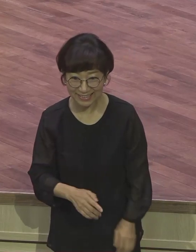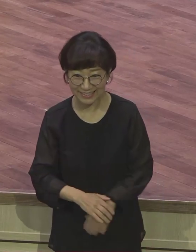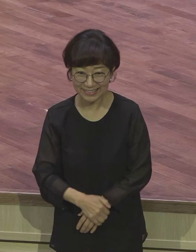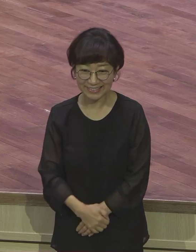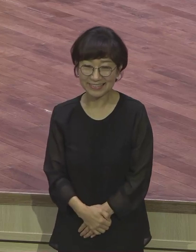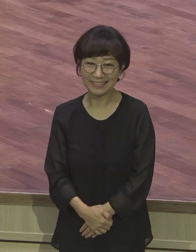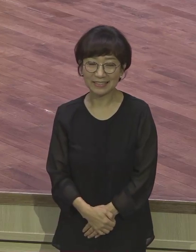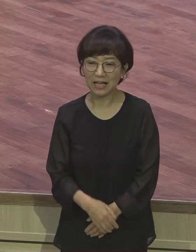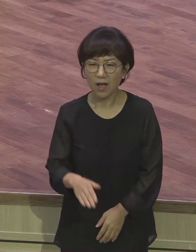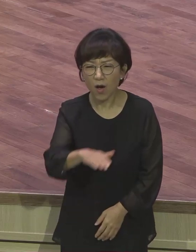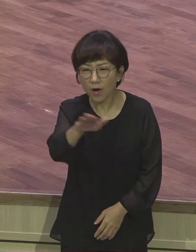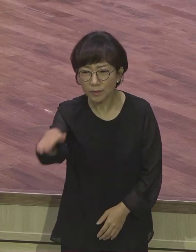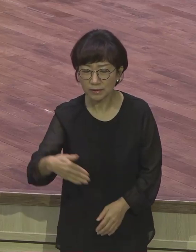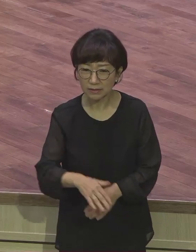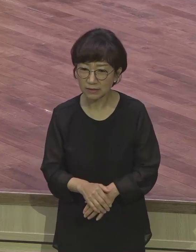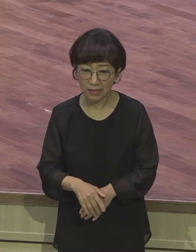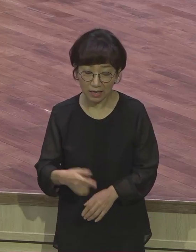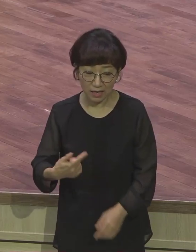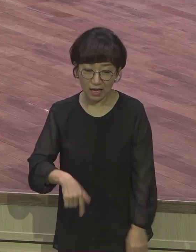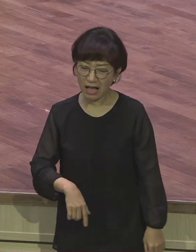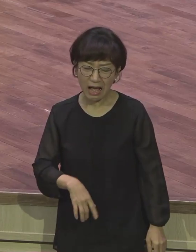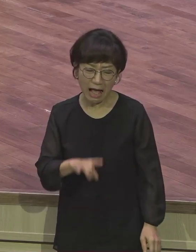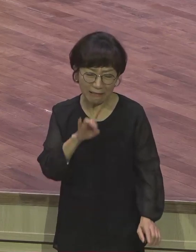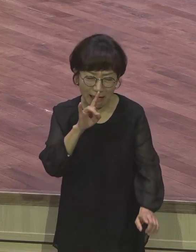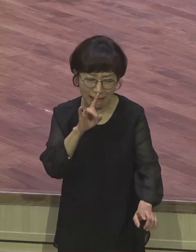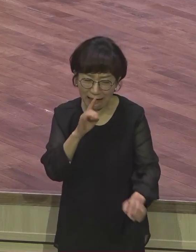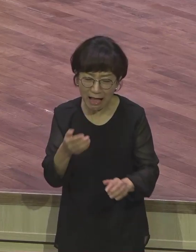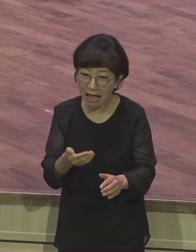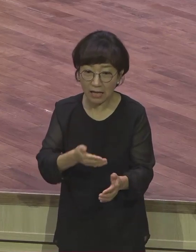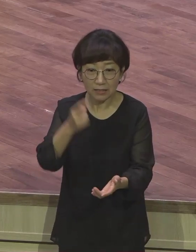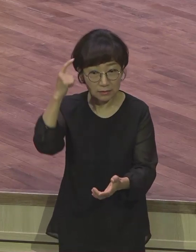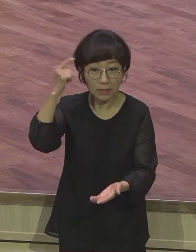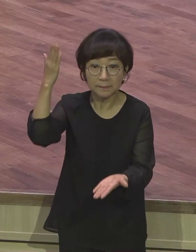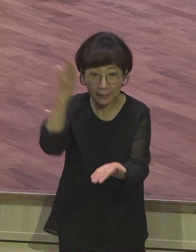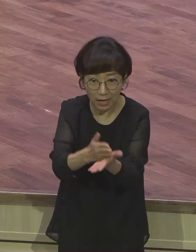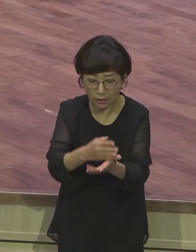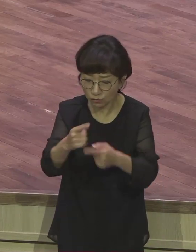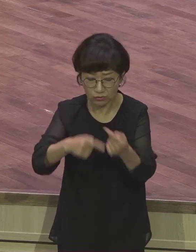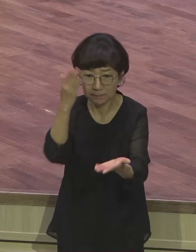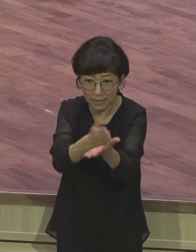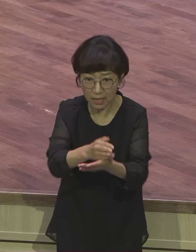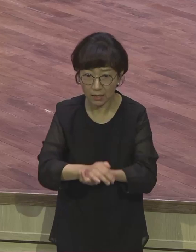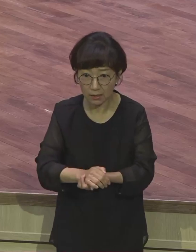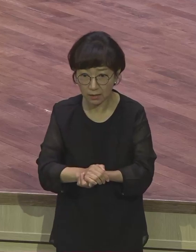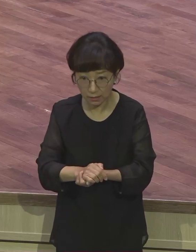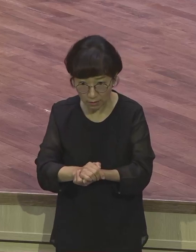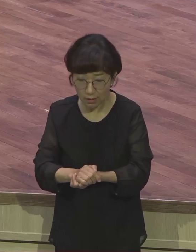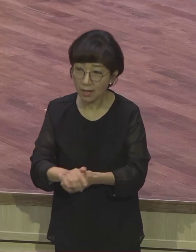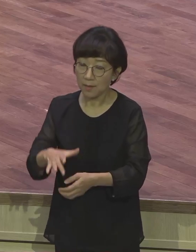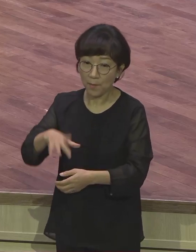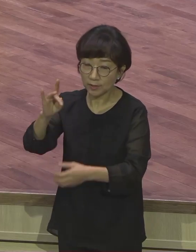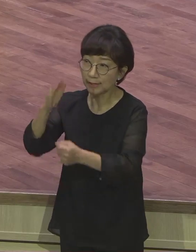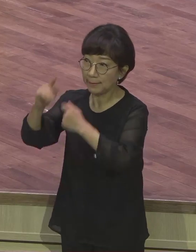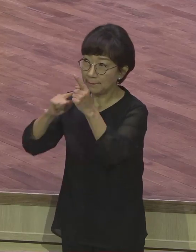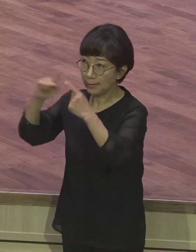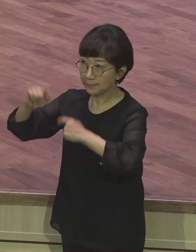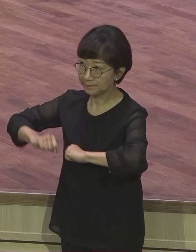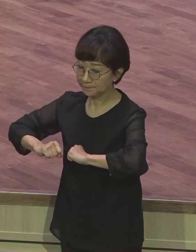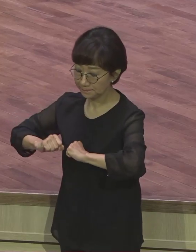정말 하나님도 살아계신 걸 체험해 보셨냐고요. 말씀에 순종하고 오늘 말씀처럼